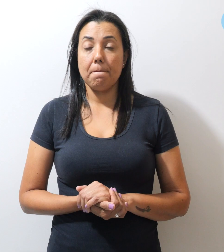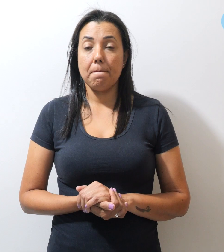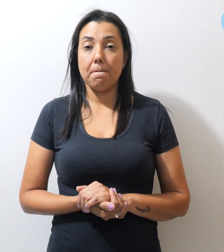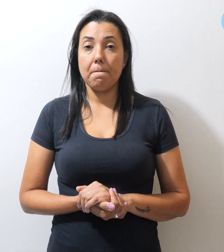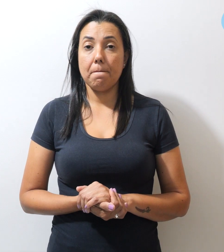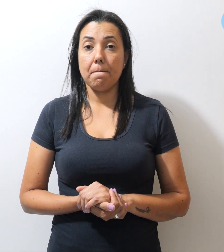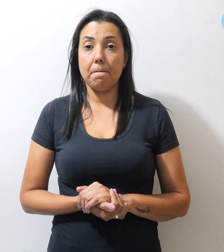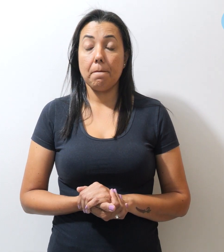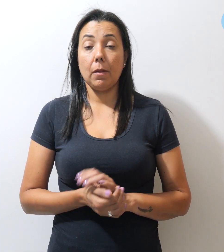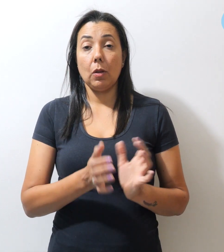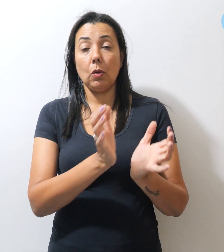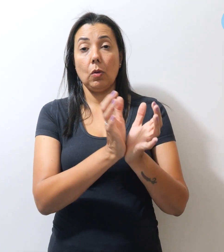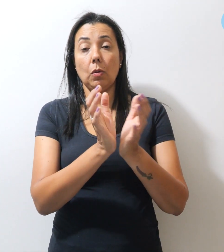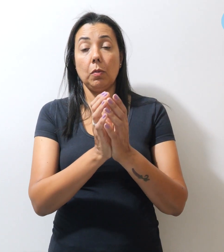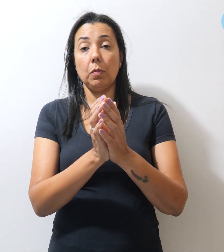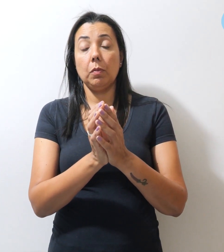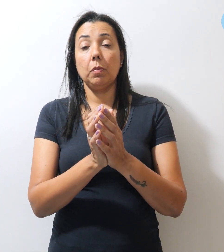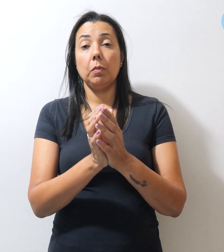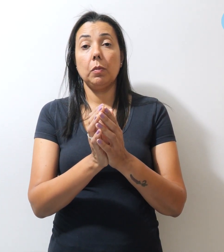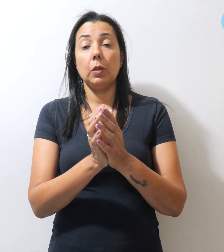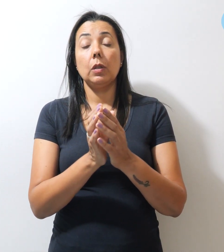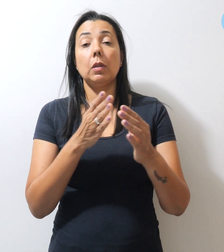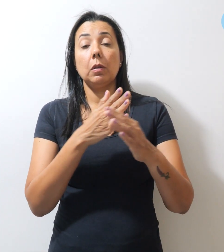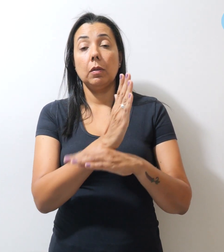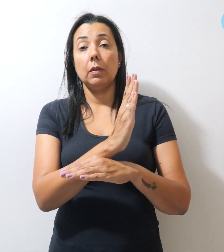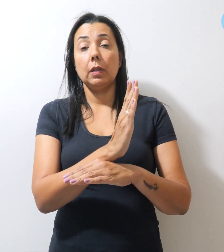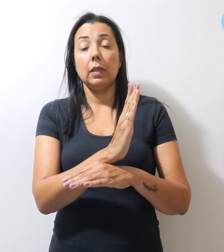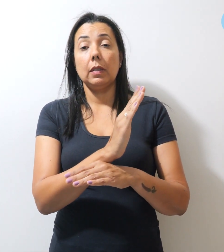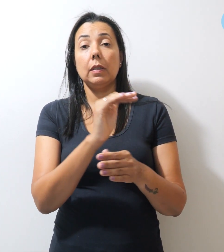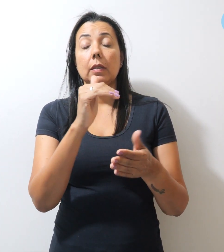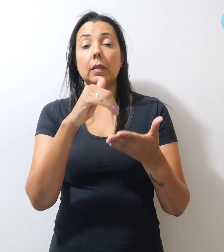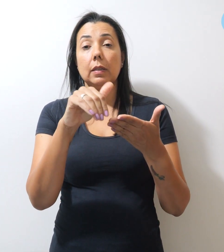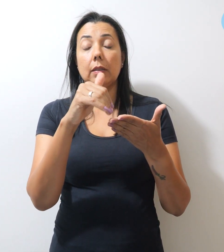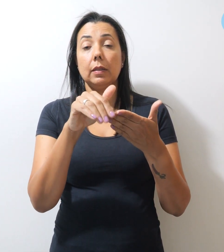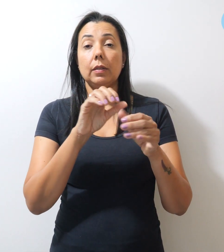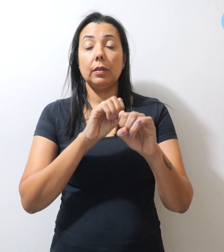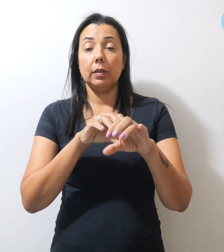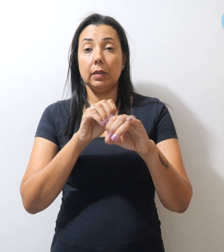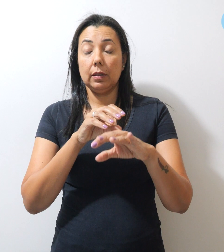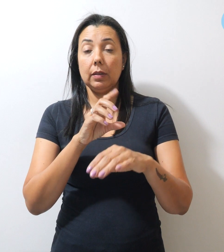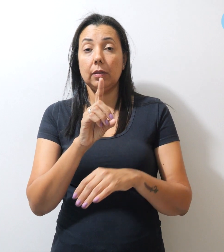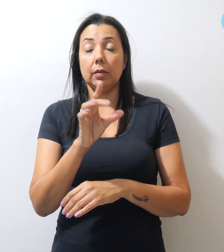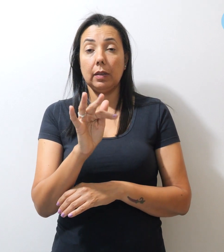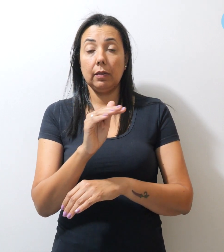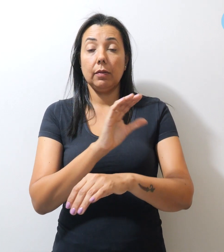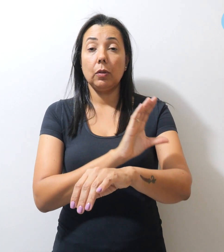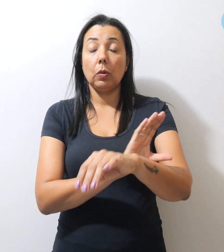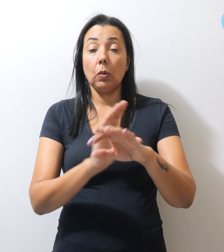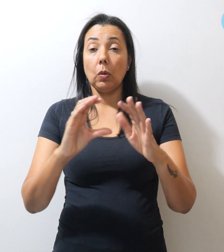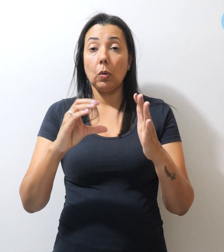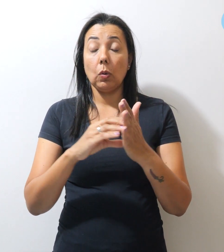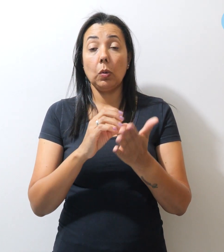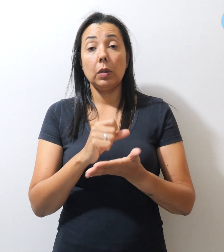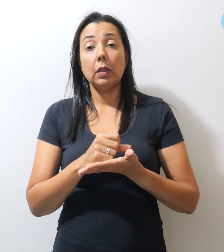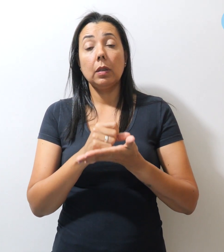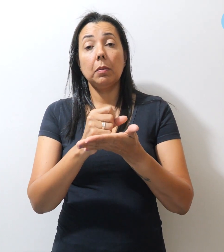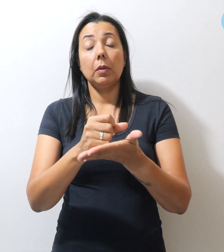Comissão dos Aprovados em Concurso da Secretaria de Educação do Distrito Federal apoia a greve do